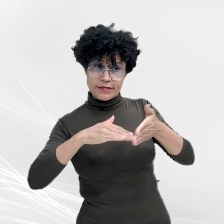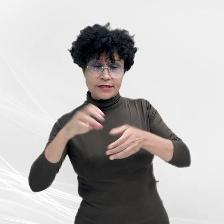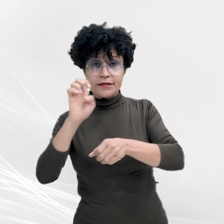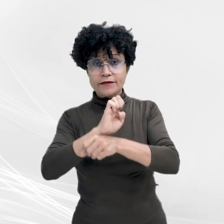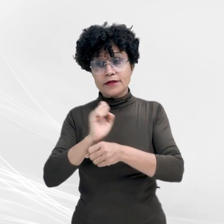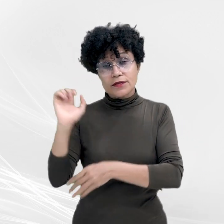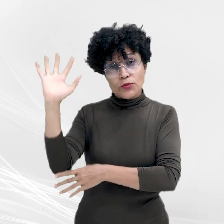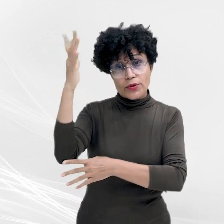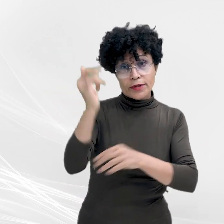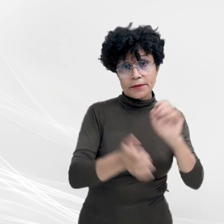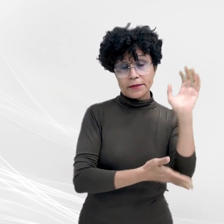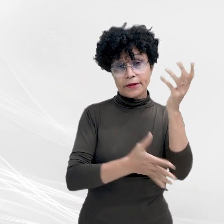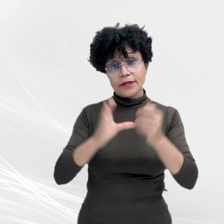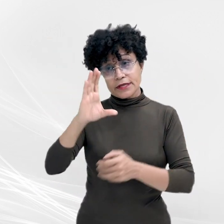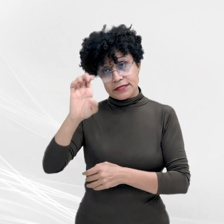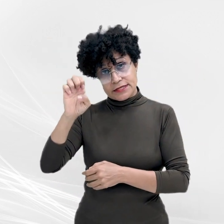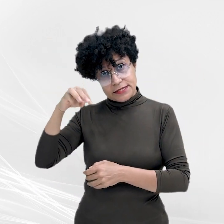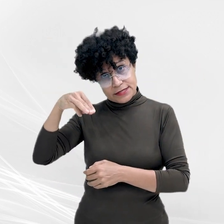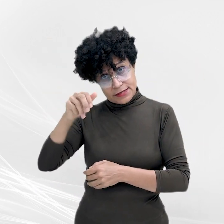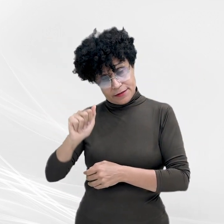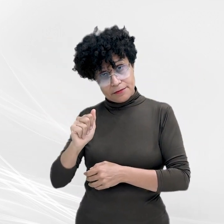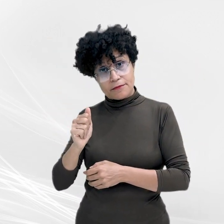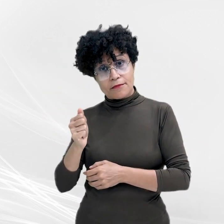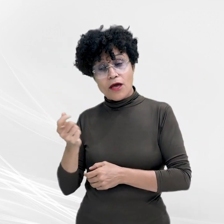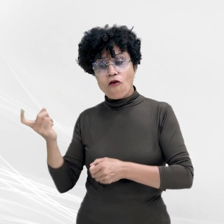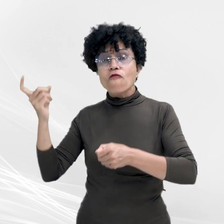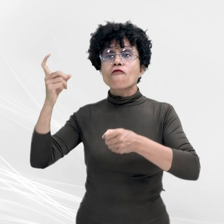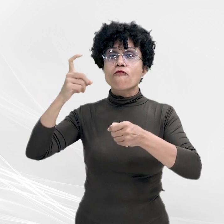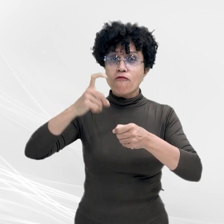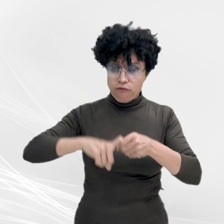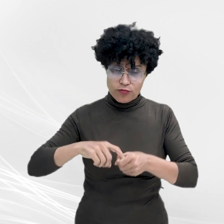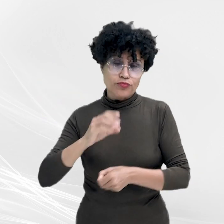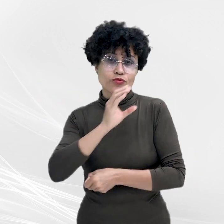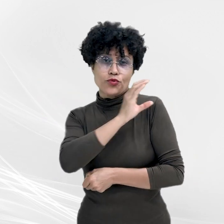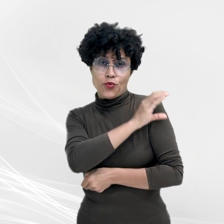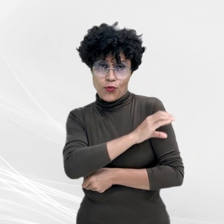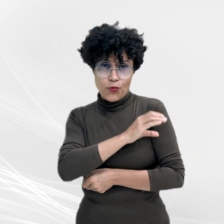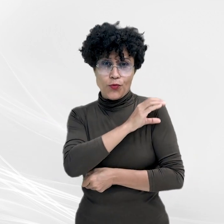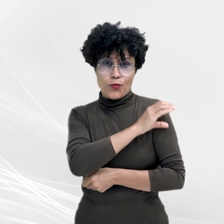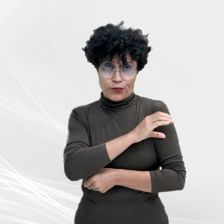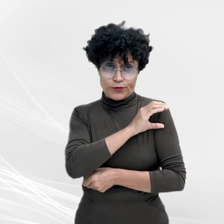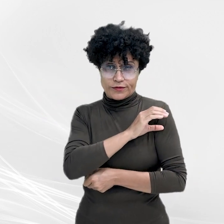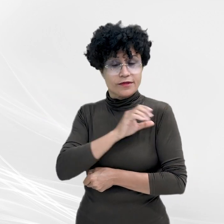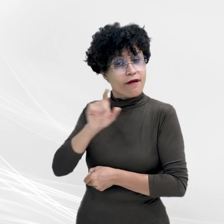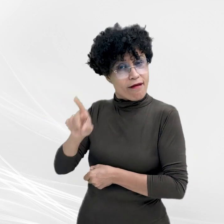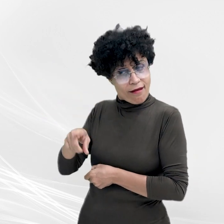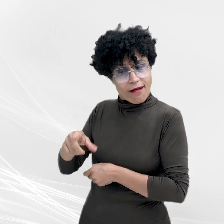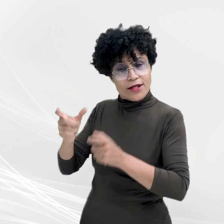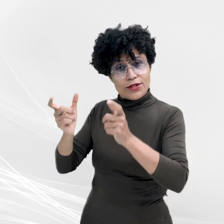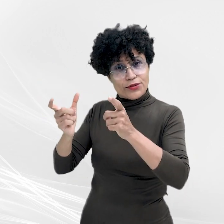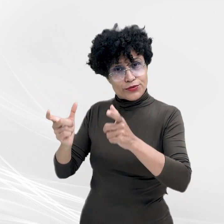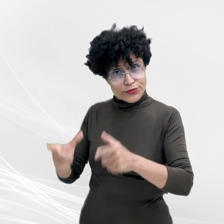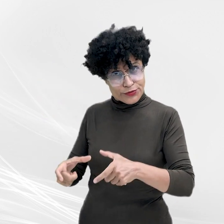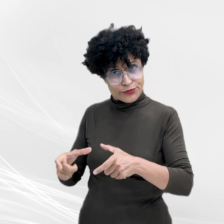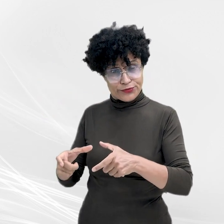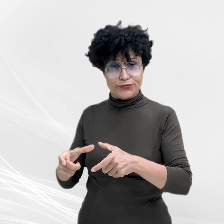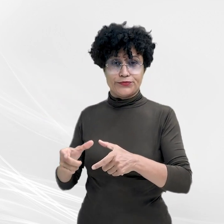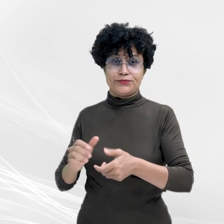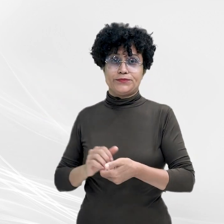Estado de Meio Ambiente, SEMA, foi reativado o Conselho Consultivo do Parque Estadual Gruta